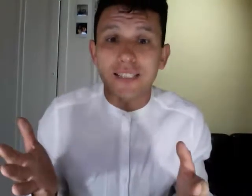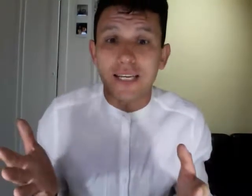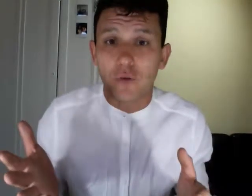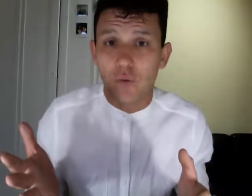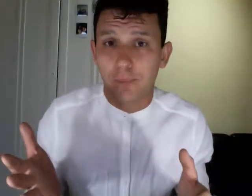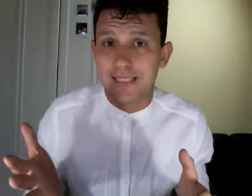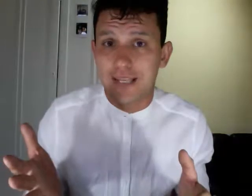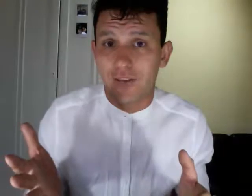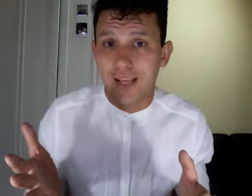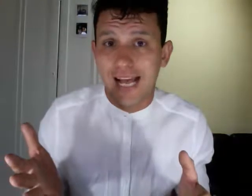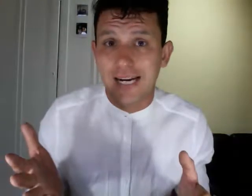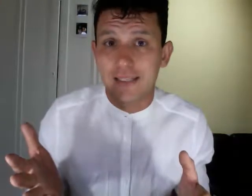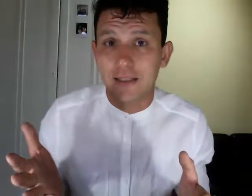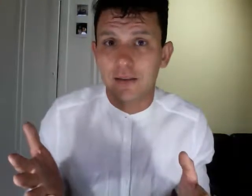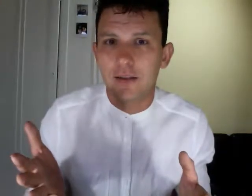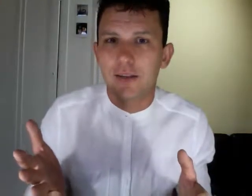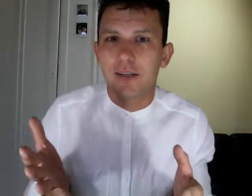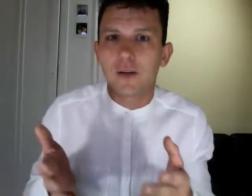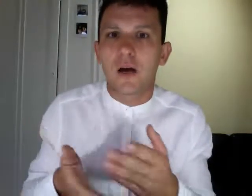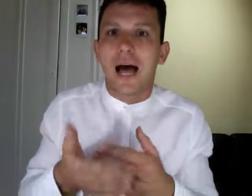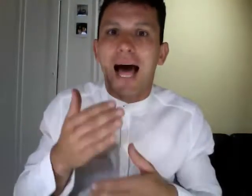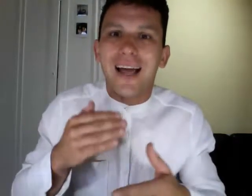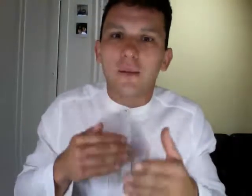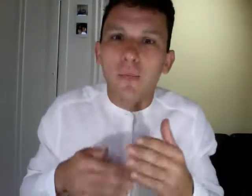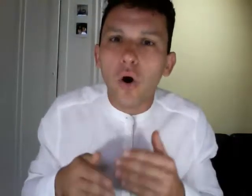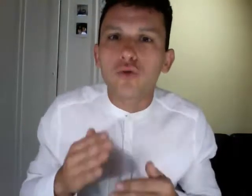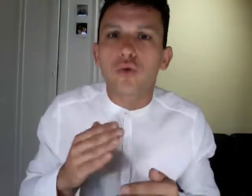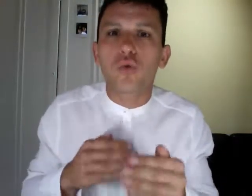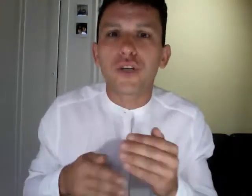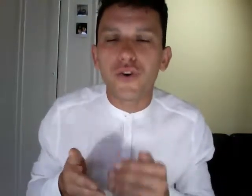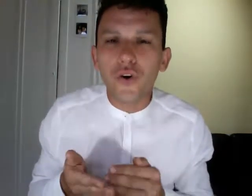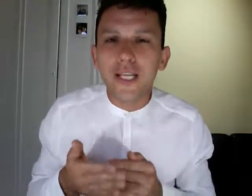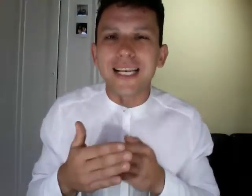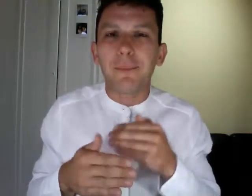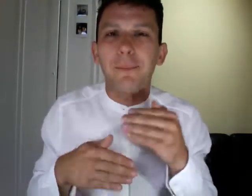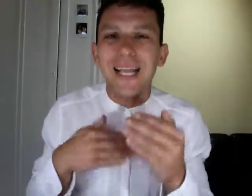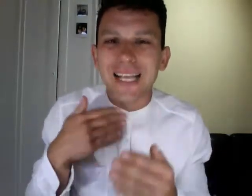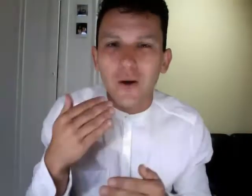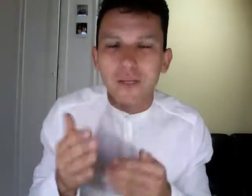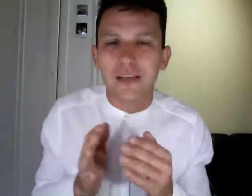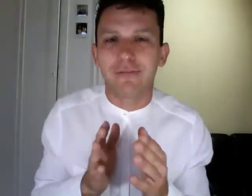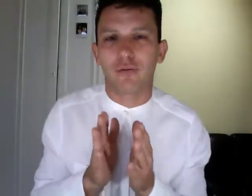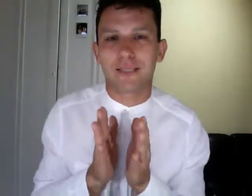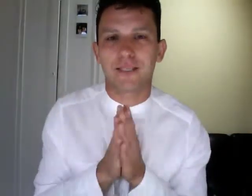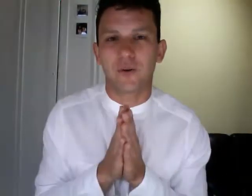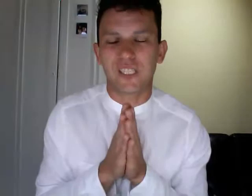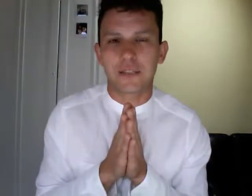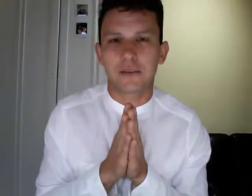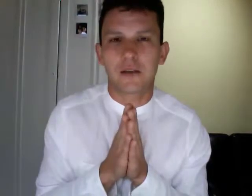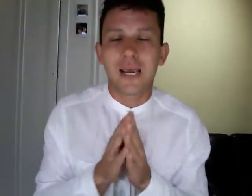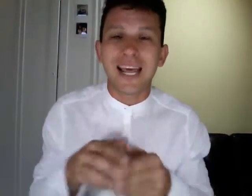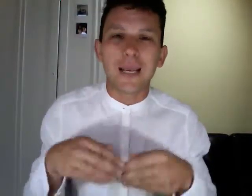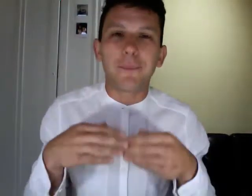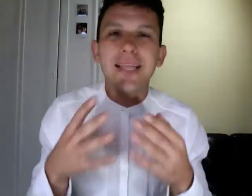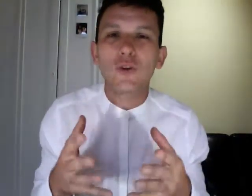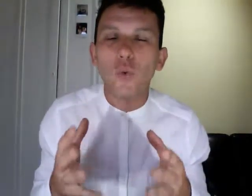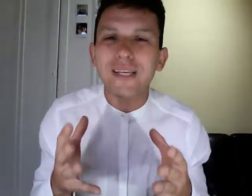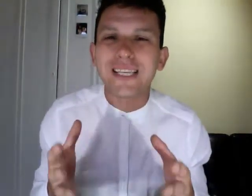scritto su un pezzetto di carta hai il modo tutti i giorni di ripetere queste informazioni ripetendo queste